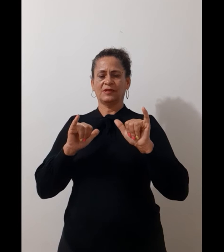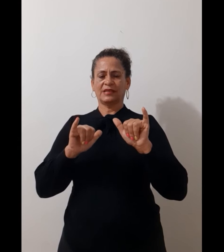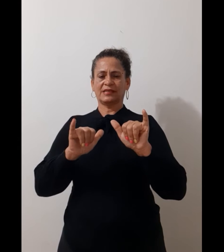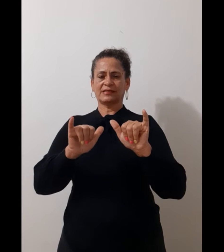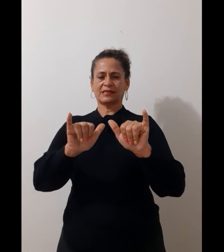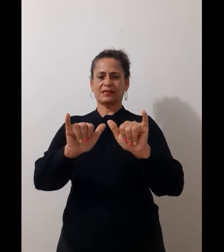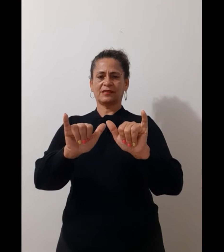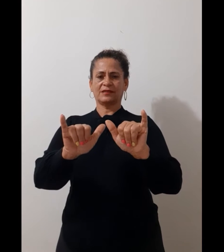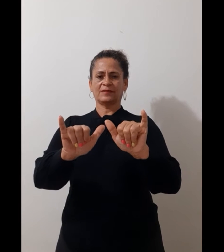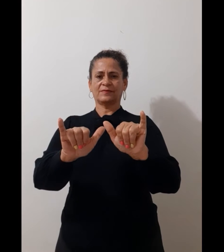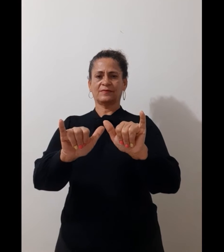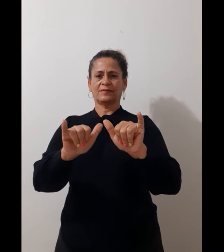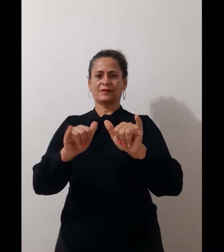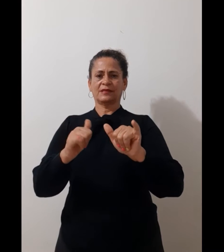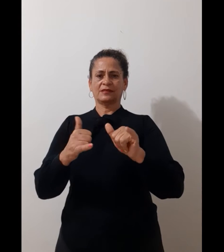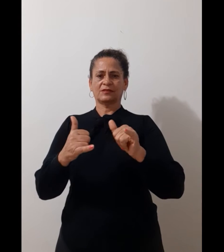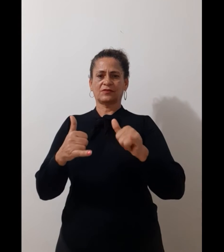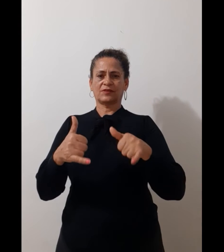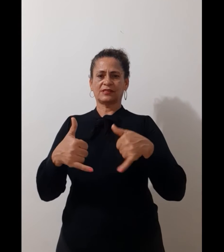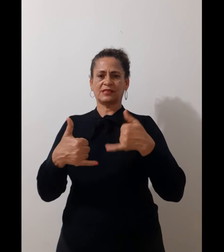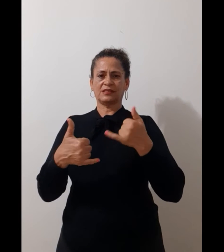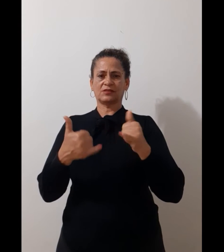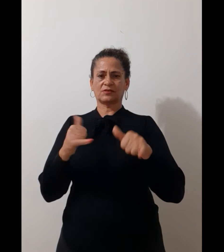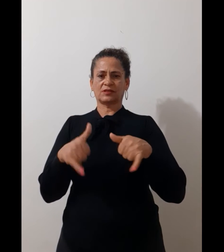Essa aqui. Só fazer isso aí.